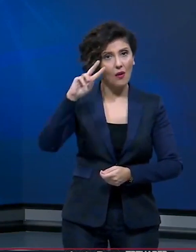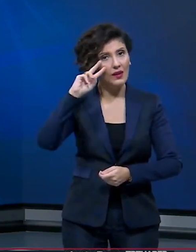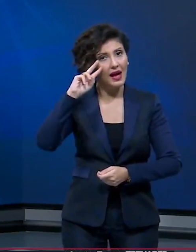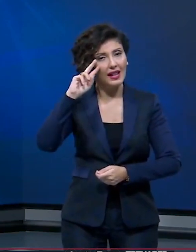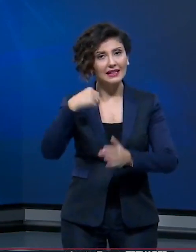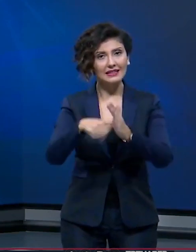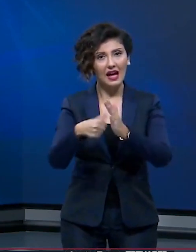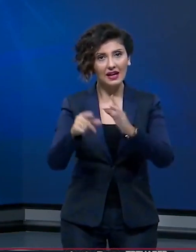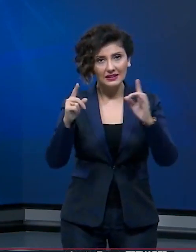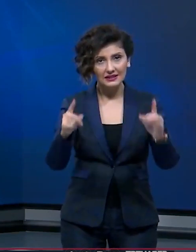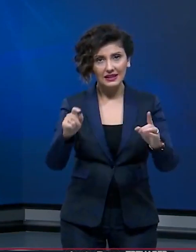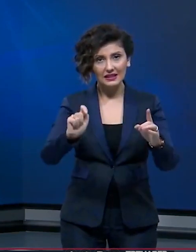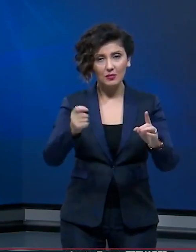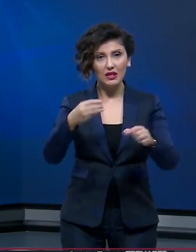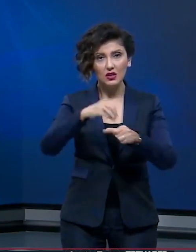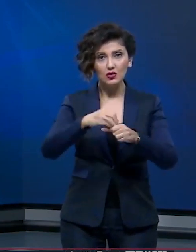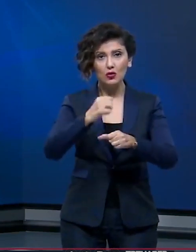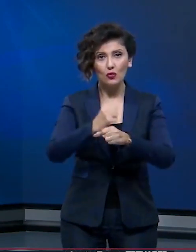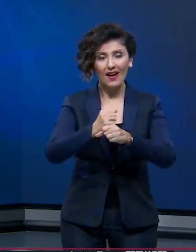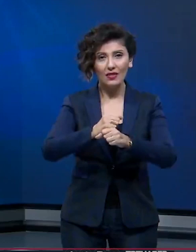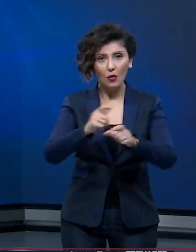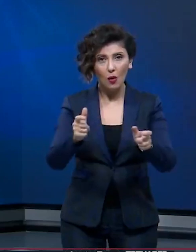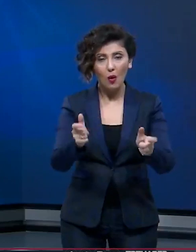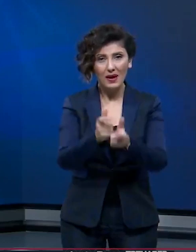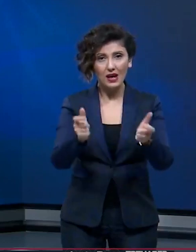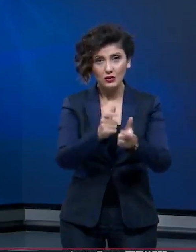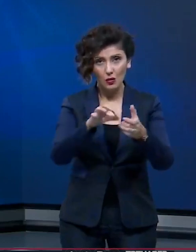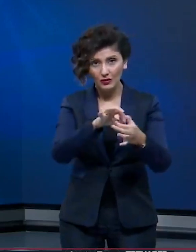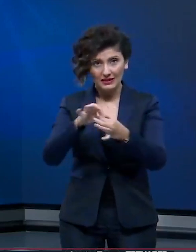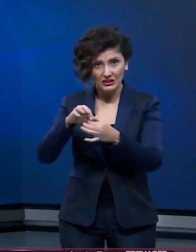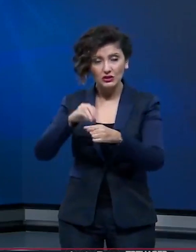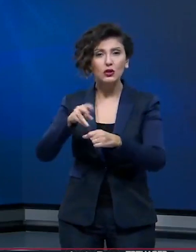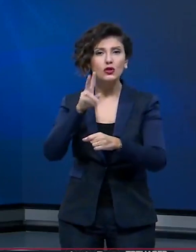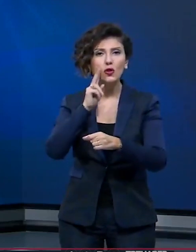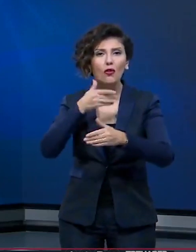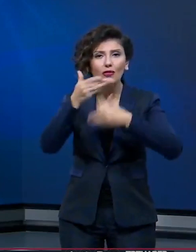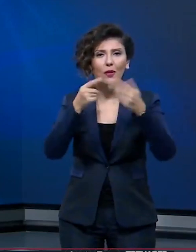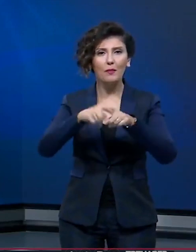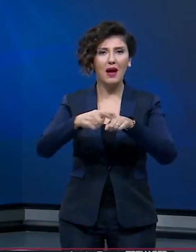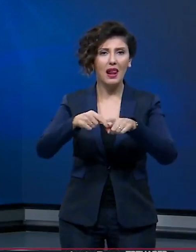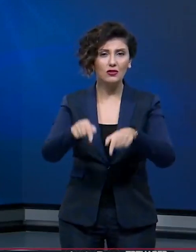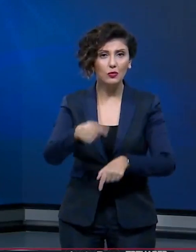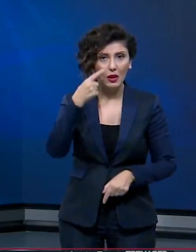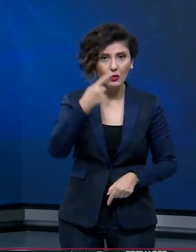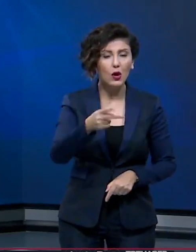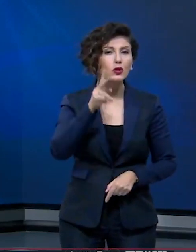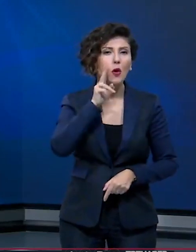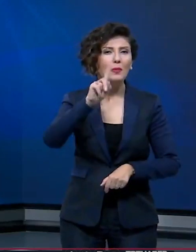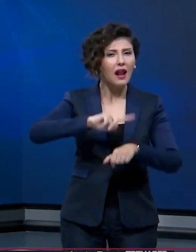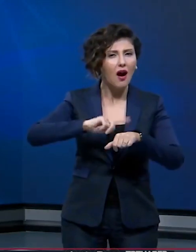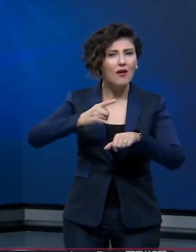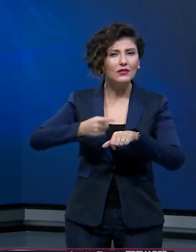-10 Aralık tarihlerinde yapılan iç güvenlik operasyonlarına dair son verileri paylaştı. Buna göre